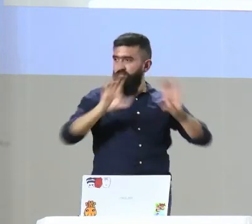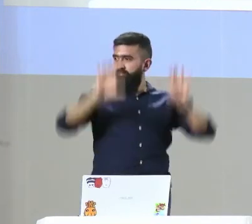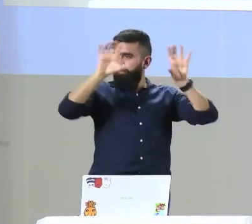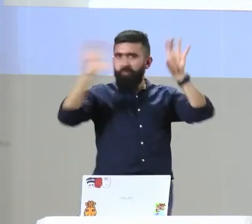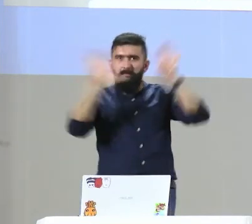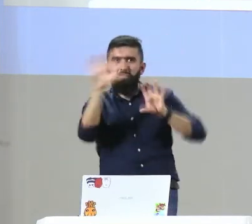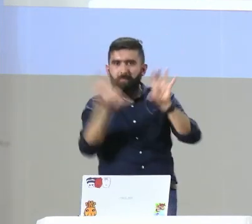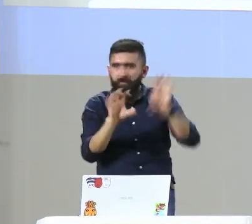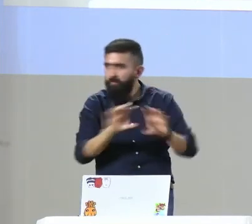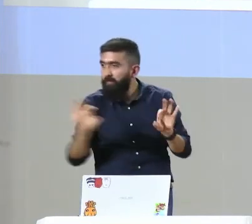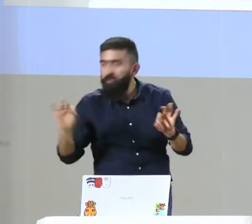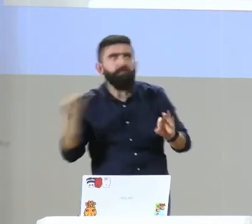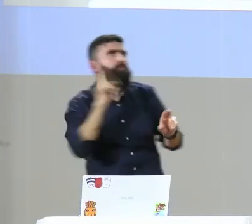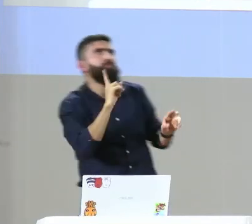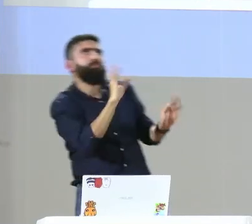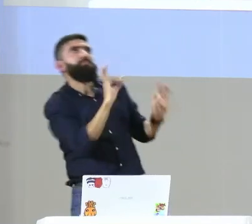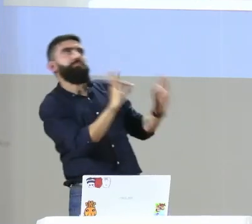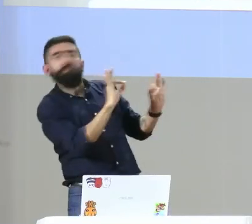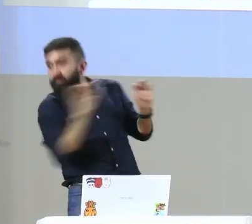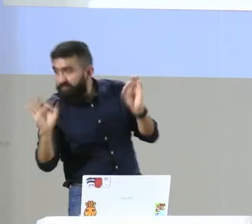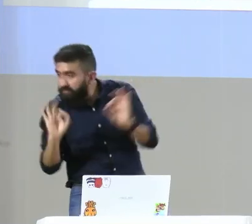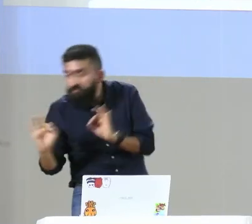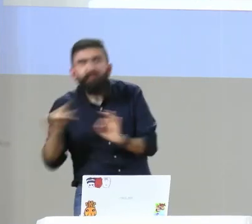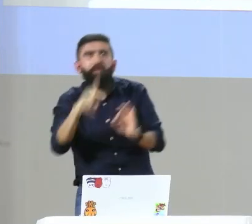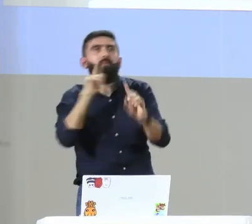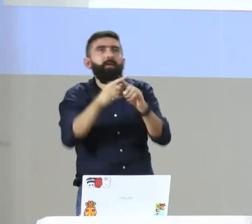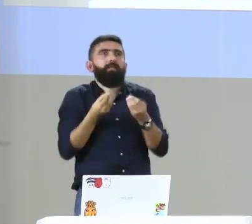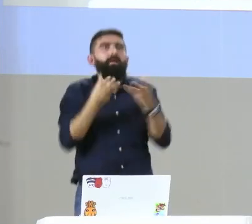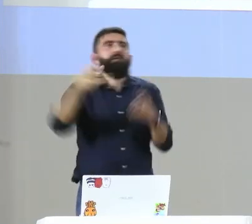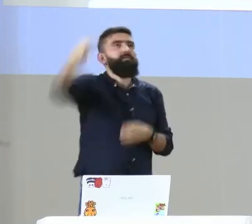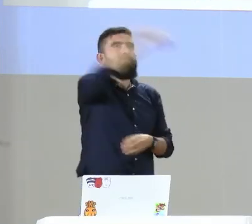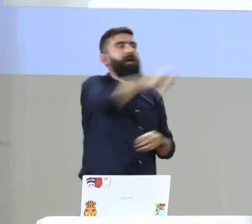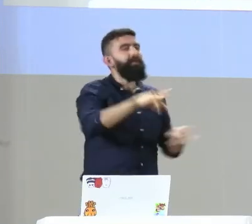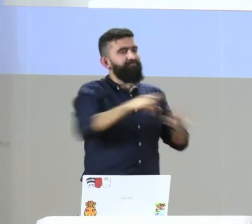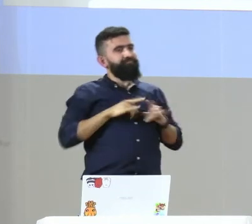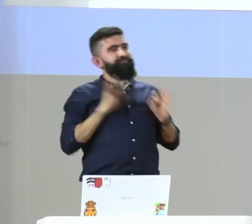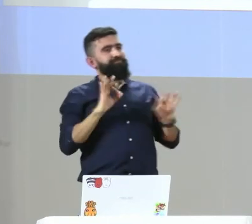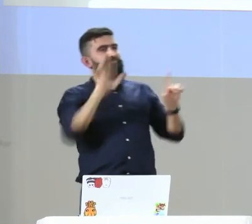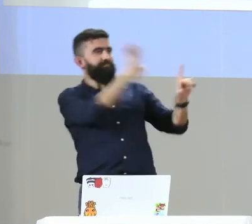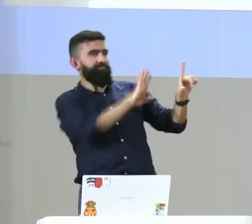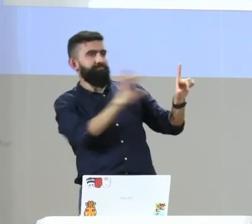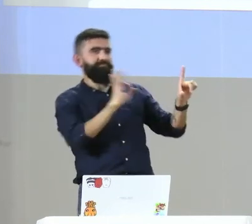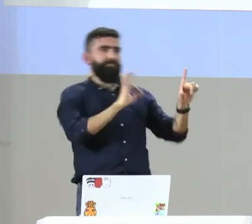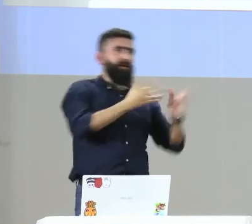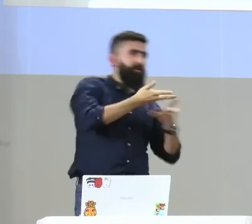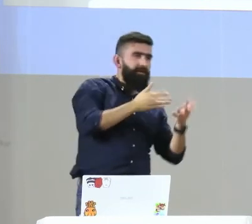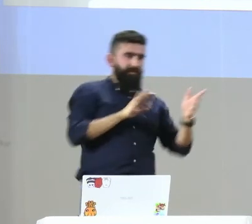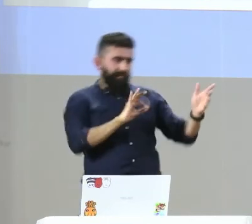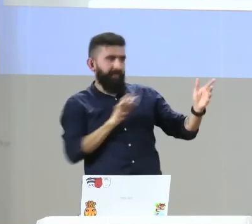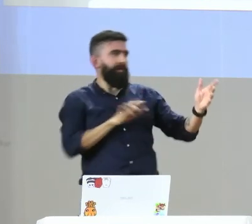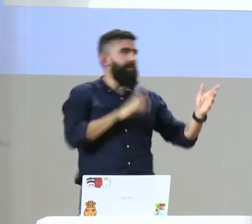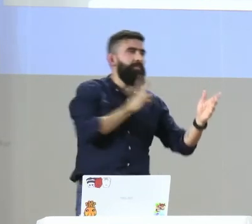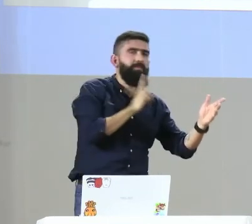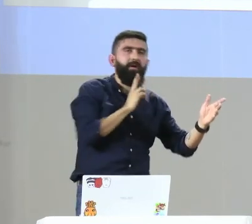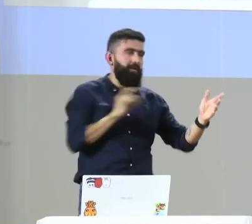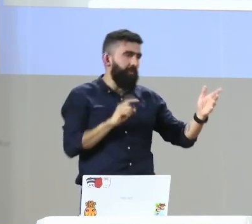página web, entonces vamos a hacer en el equipo cómo se va a realizar, el mapeo del sitio, cómo se va a ubicar, cómo se ve más